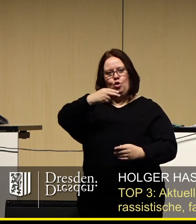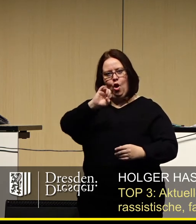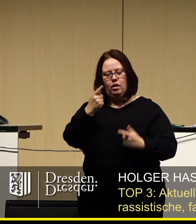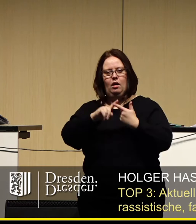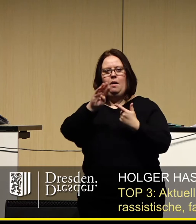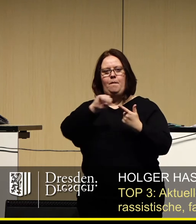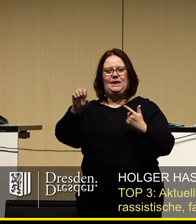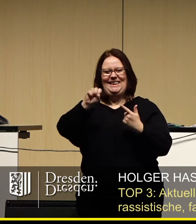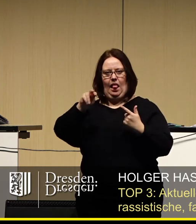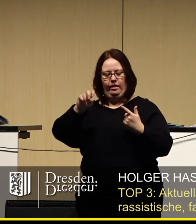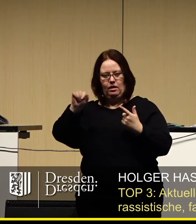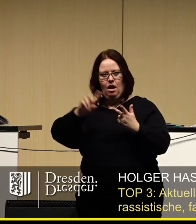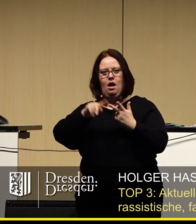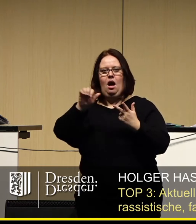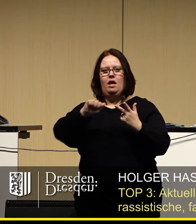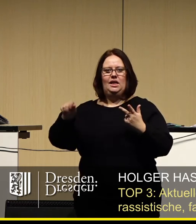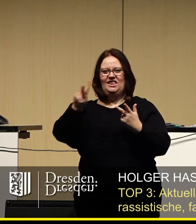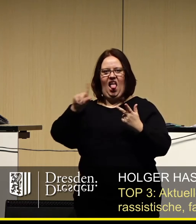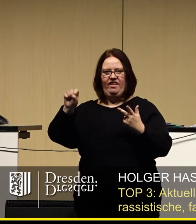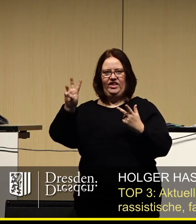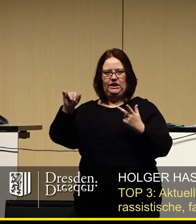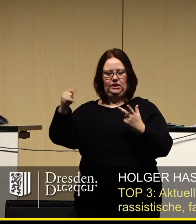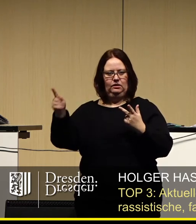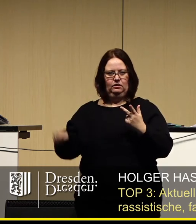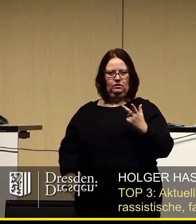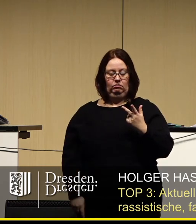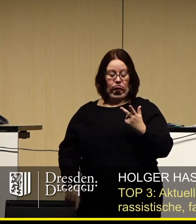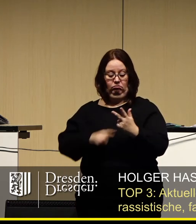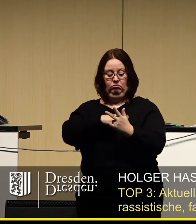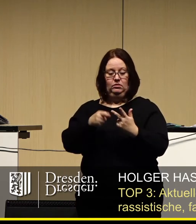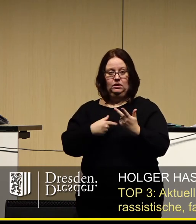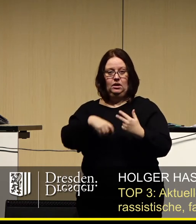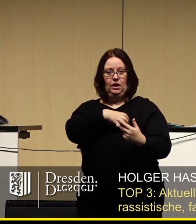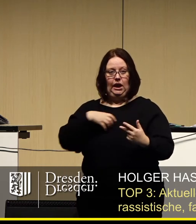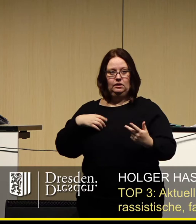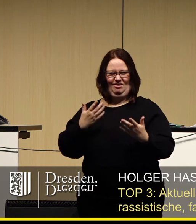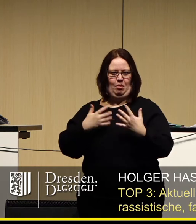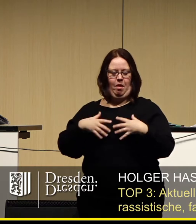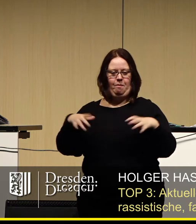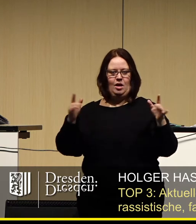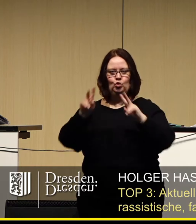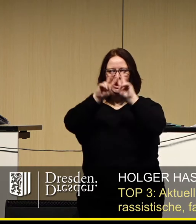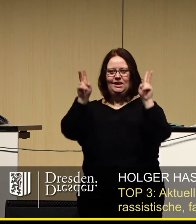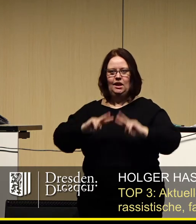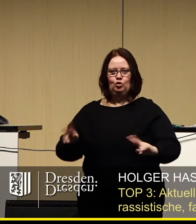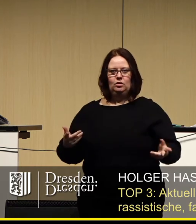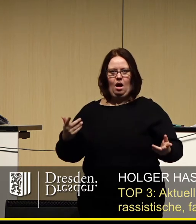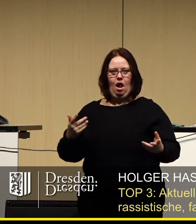Martin Sellner, Andreas Kalwitz. Dresden wird mehr und mehr zur international,